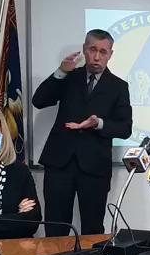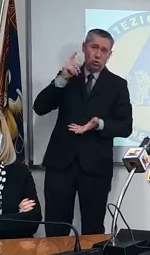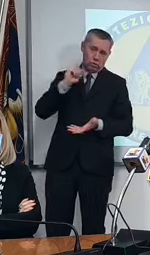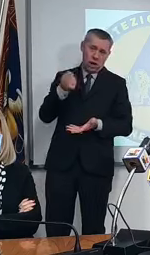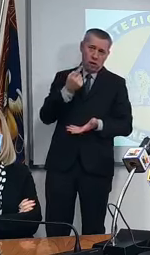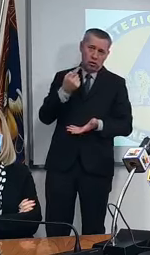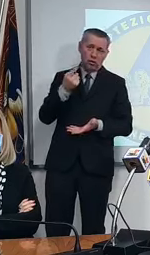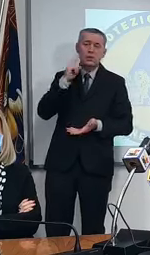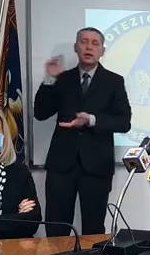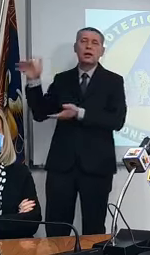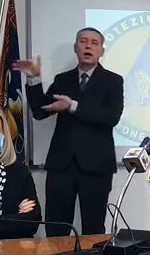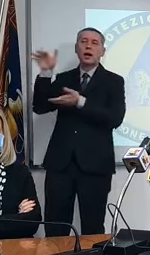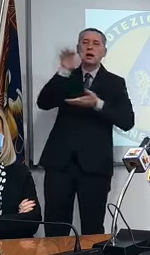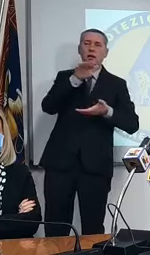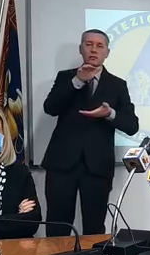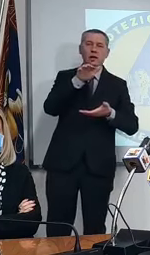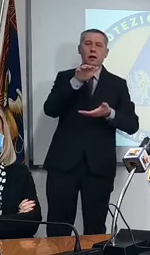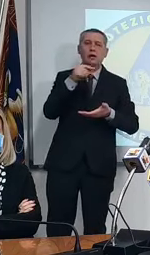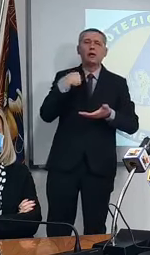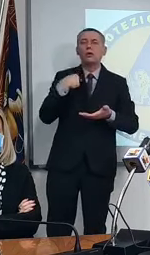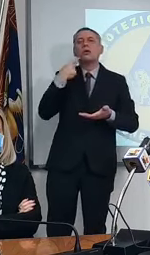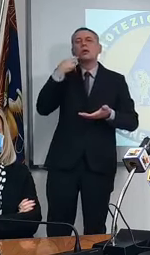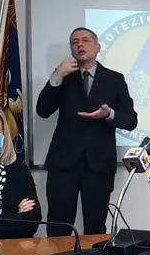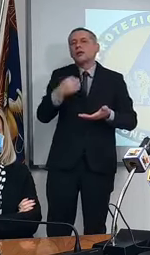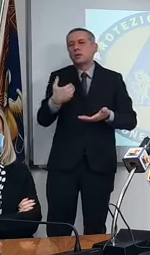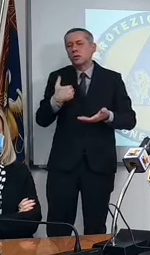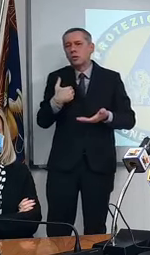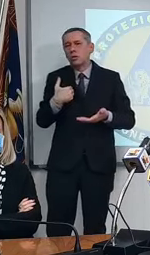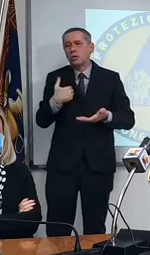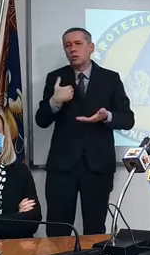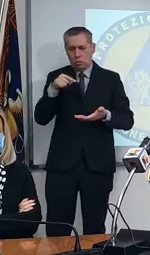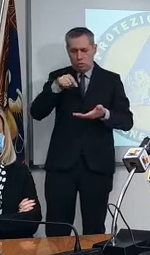a casa sua decide se fare i vaccini diciamo